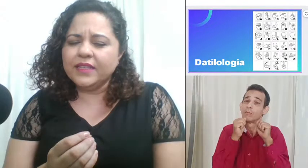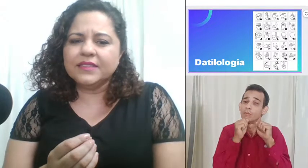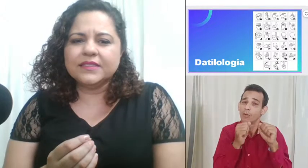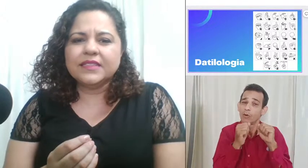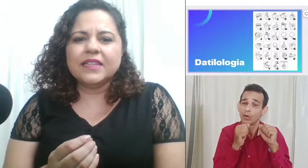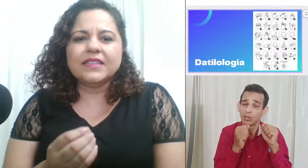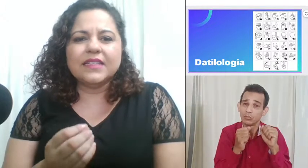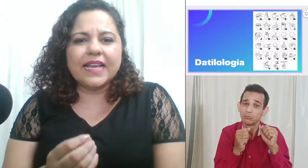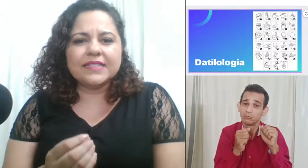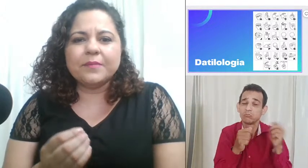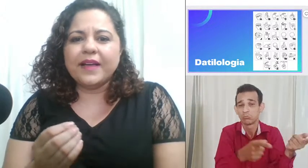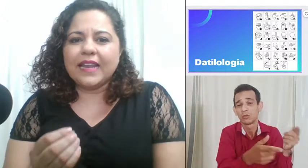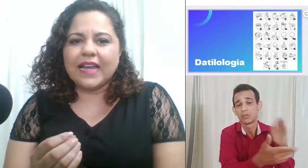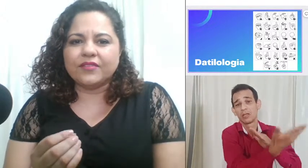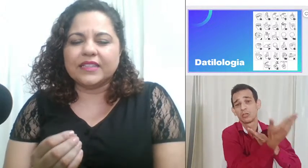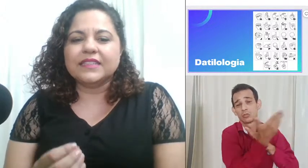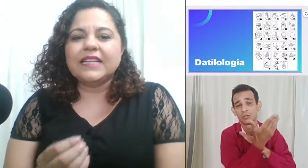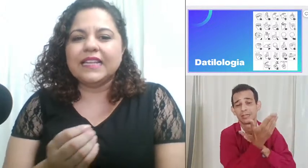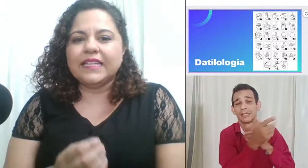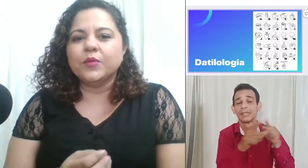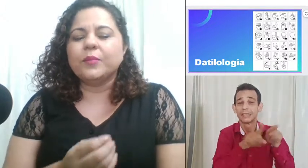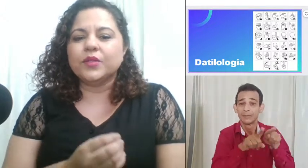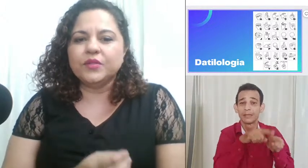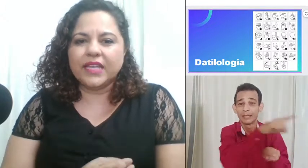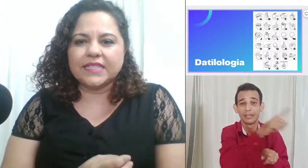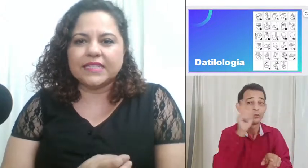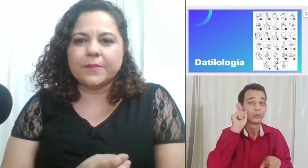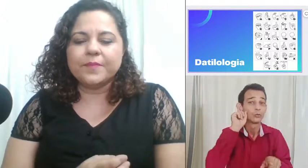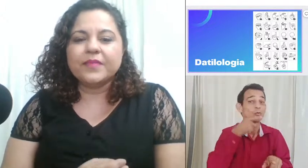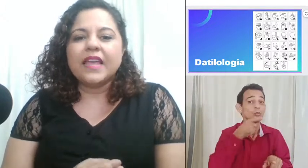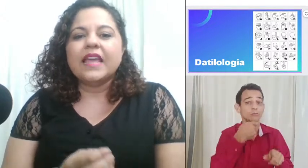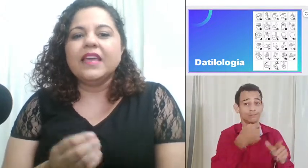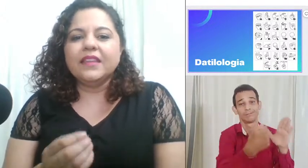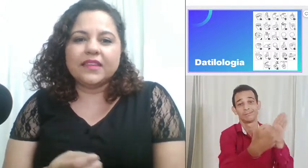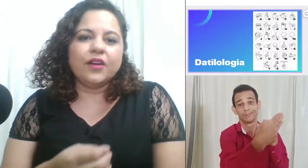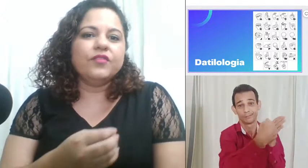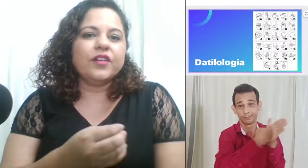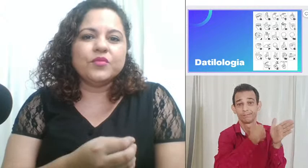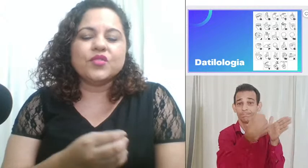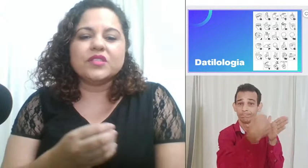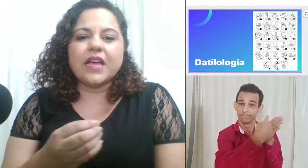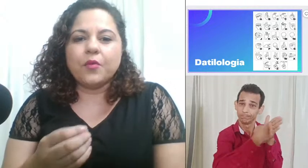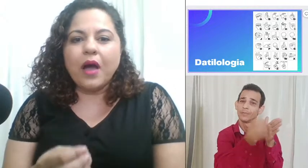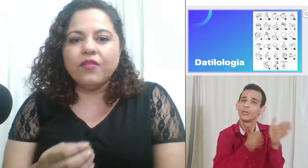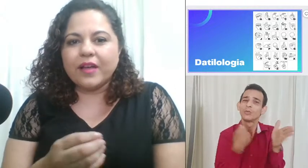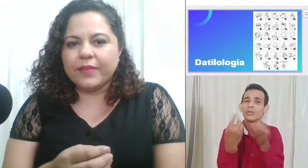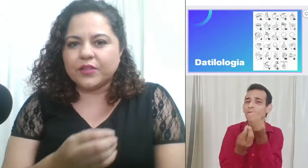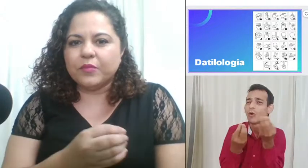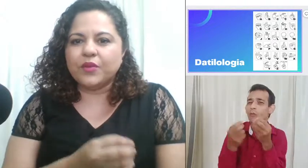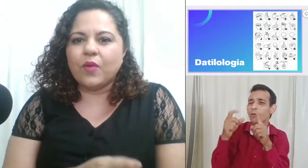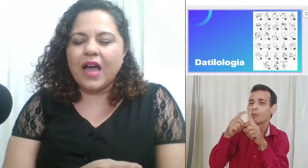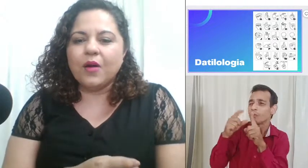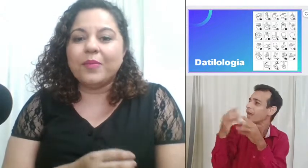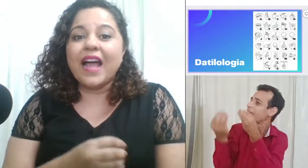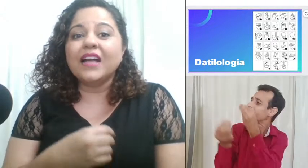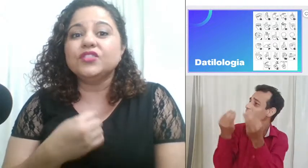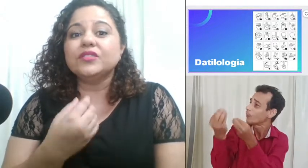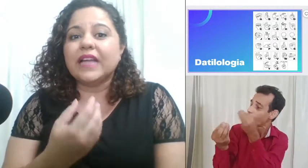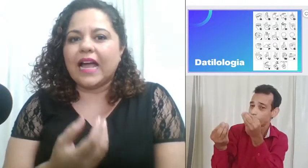dessa palavra na língua portuguesa. Então, vamos usar o alfabeto manual para ajudá